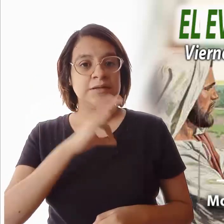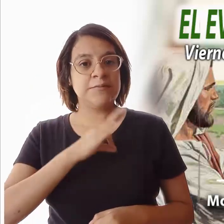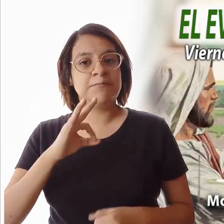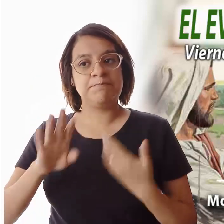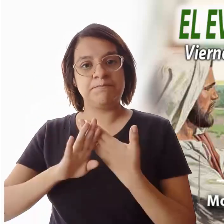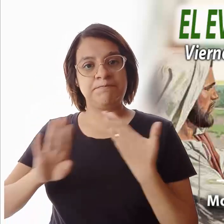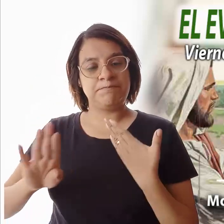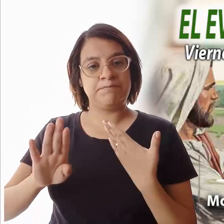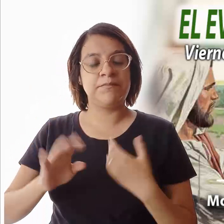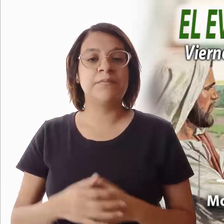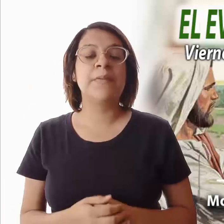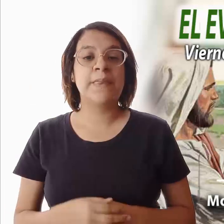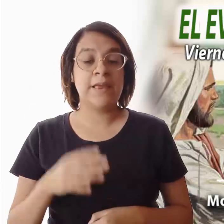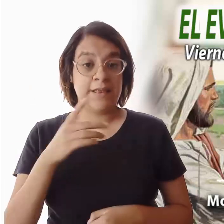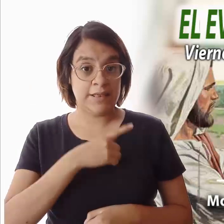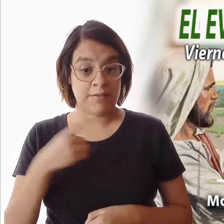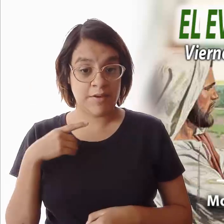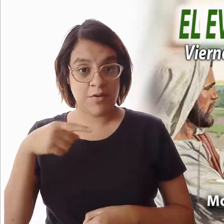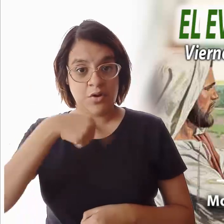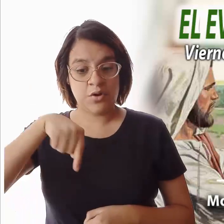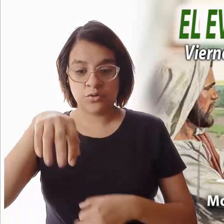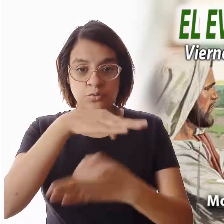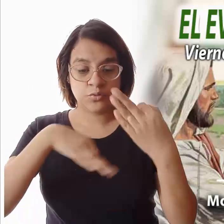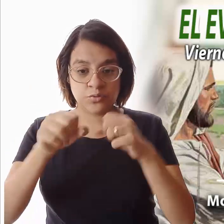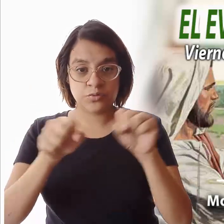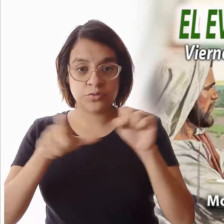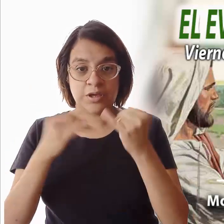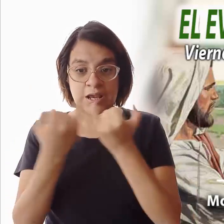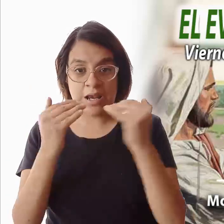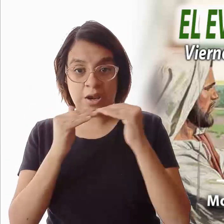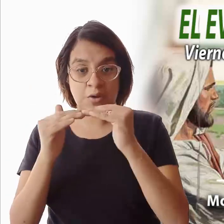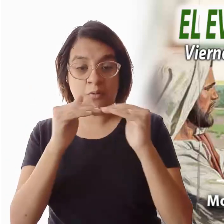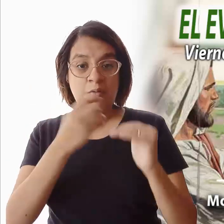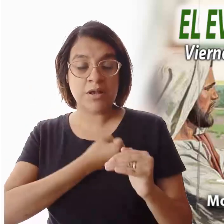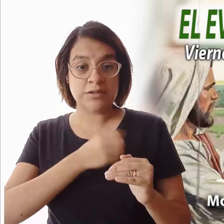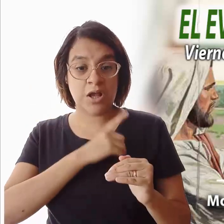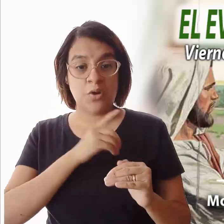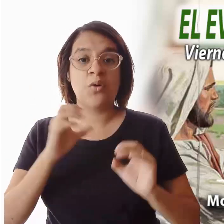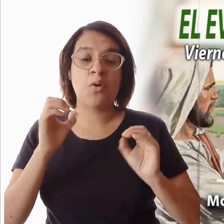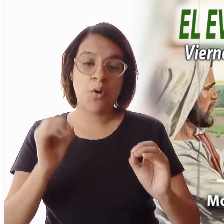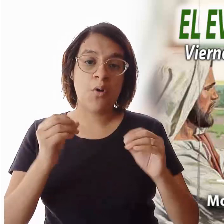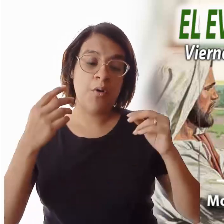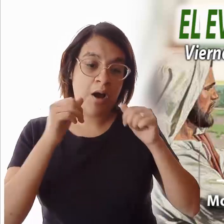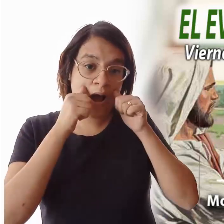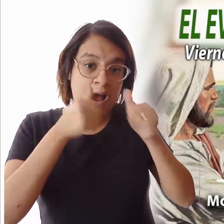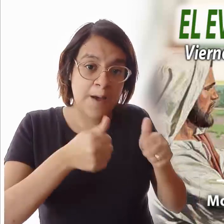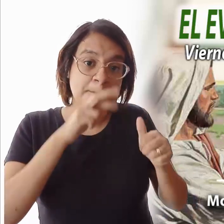caminos de una mejor salud para todos y también de una mejor atención a los enfermos.